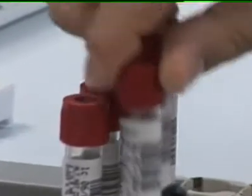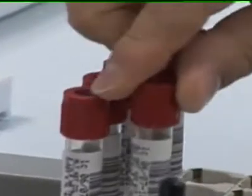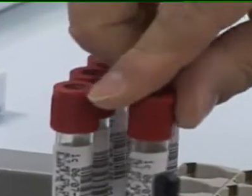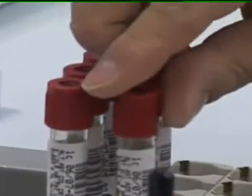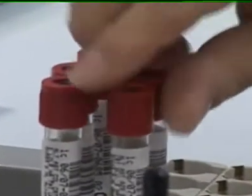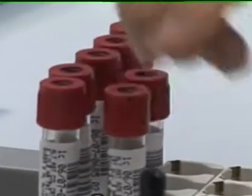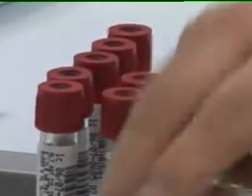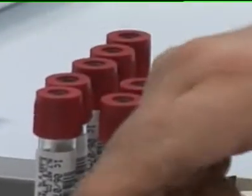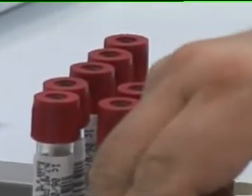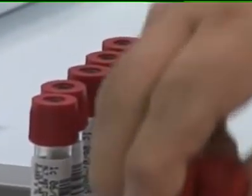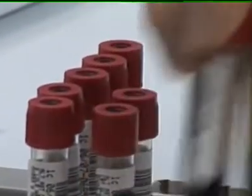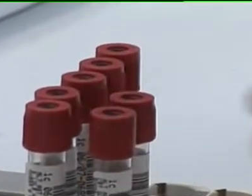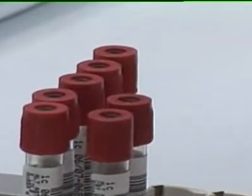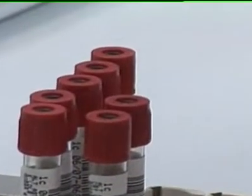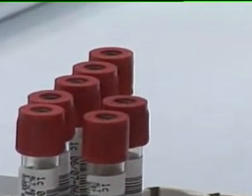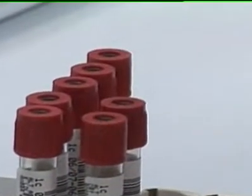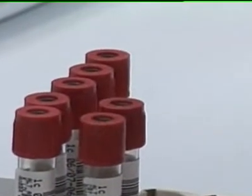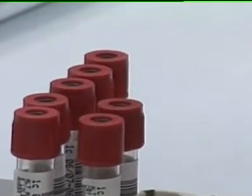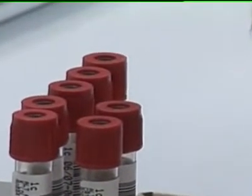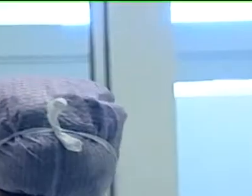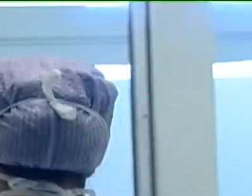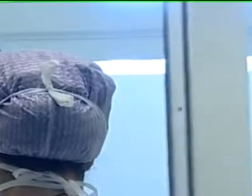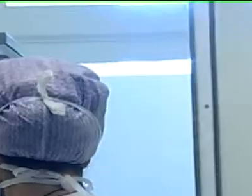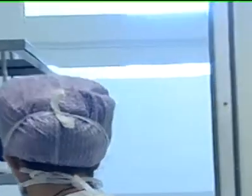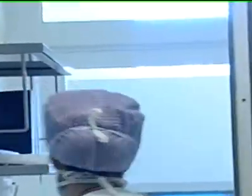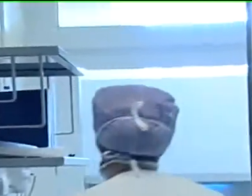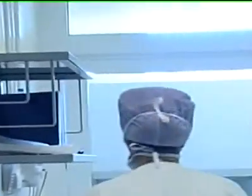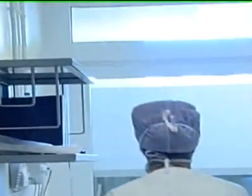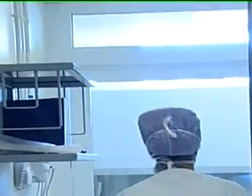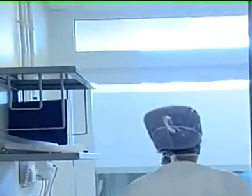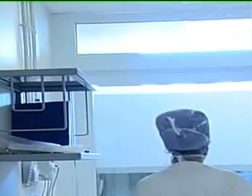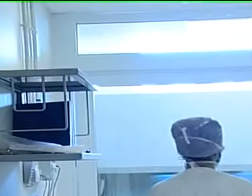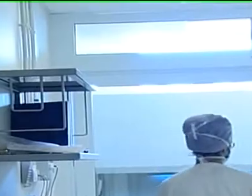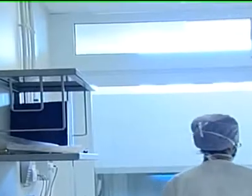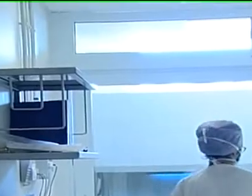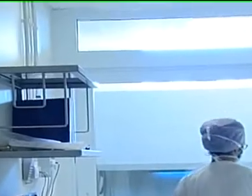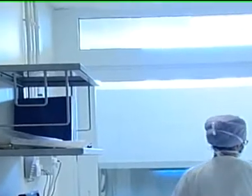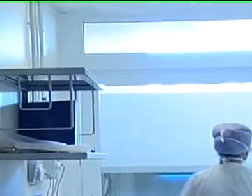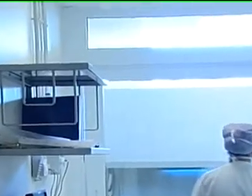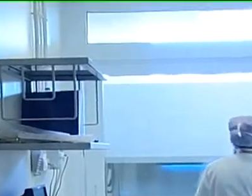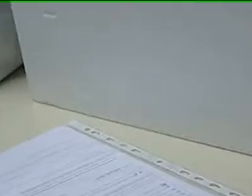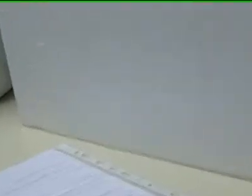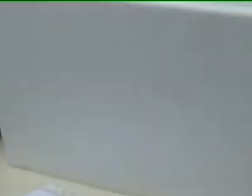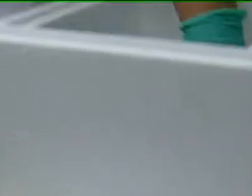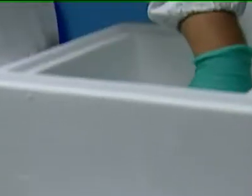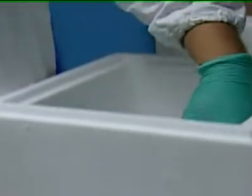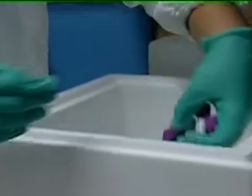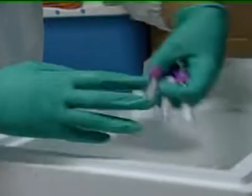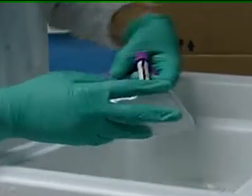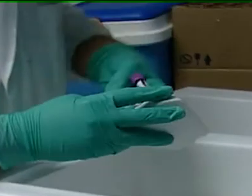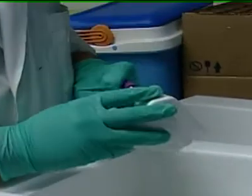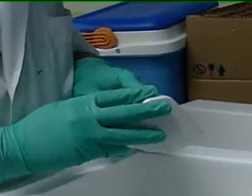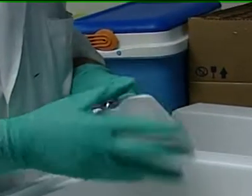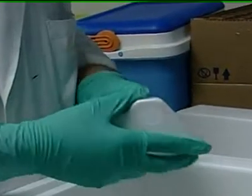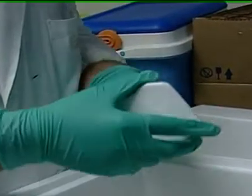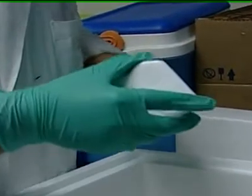assieme ad altri farmaci. La sperimentazione sugli 80 pazienti ha registrato un solo decesso, mentre sono stati 26 i decessi